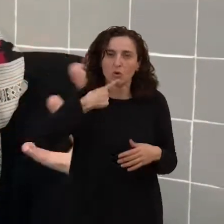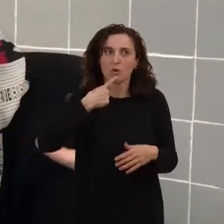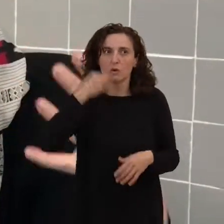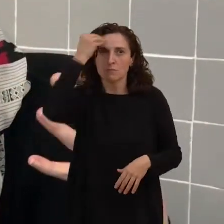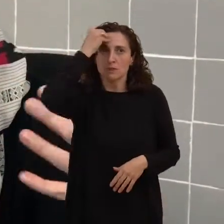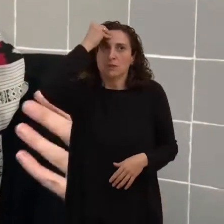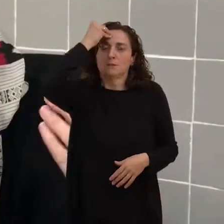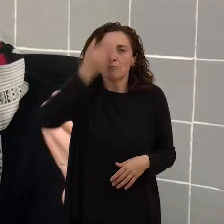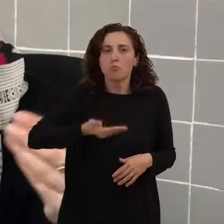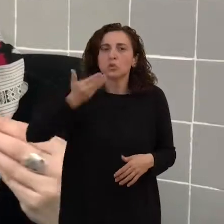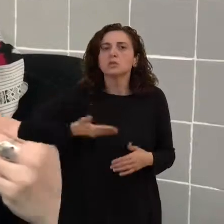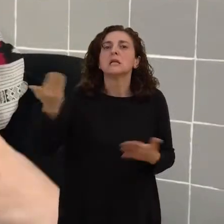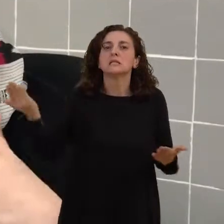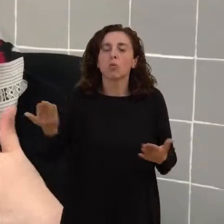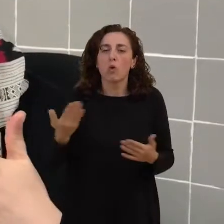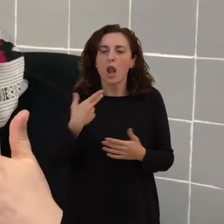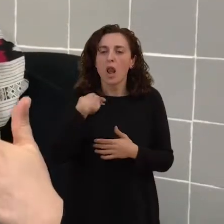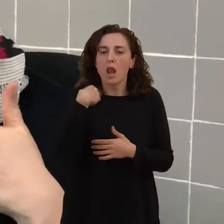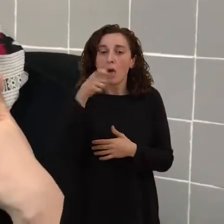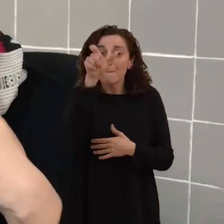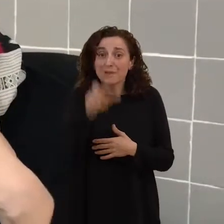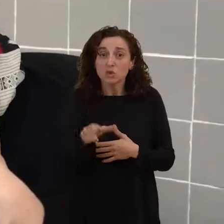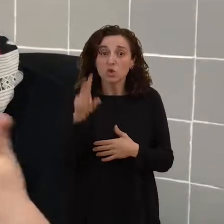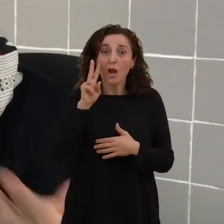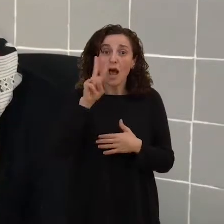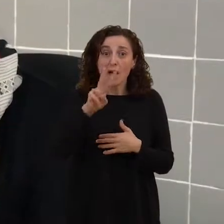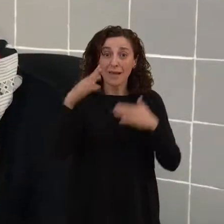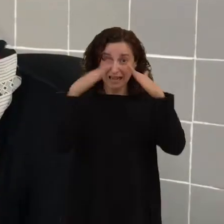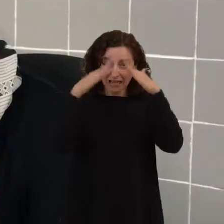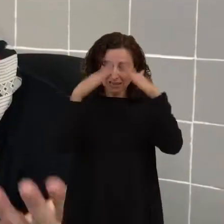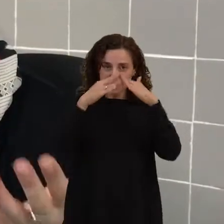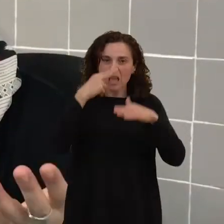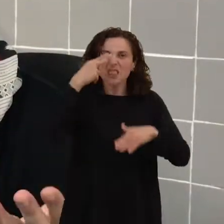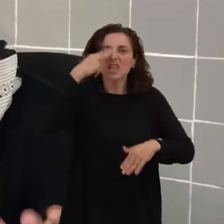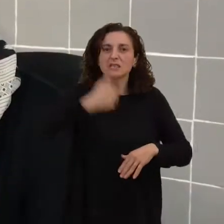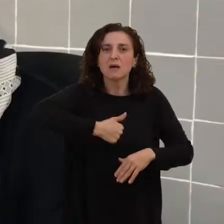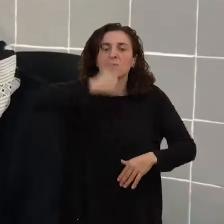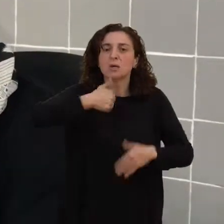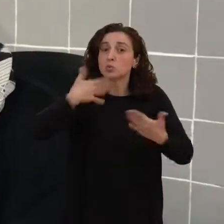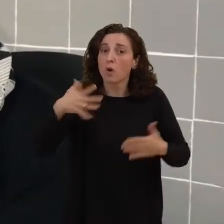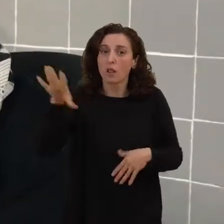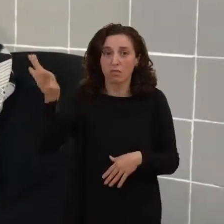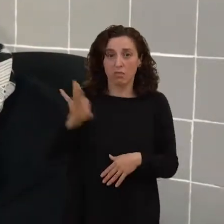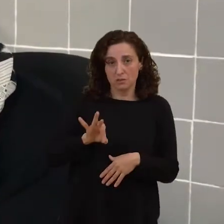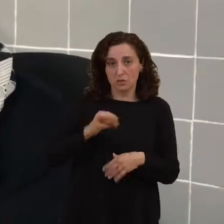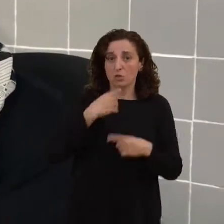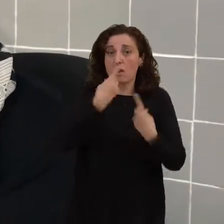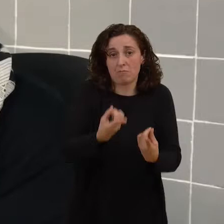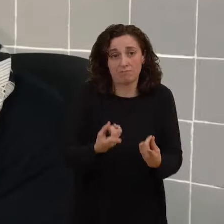más importante de todo lo que estás oyendo para saber qué es lo que más puede llegar a interesar a la persona que está viendo ese programa.